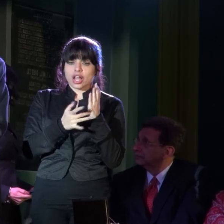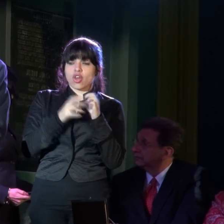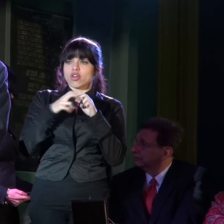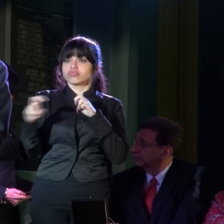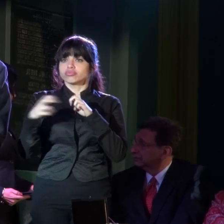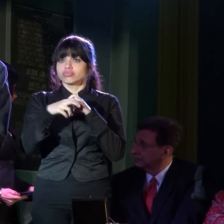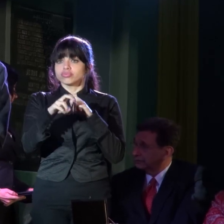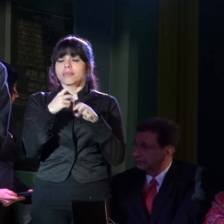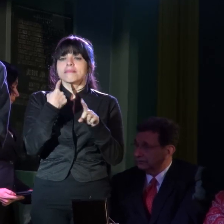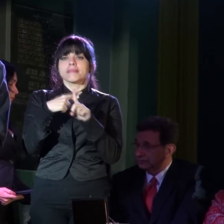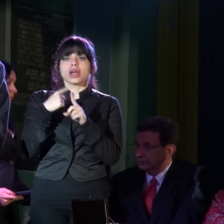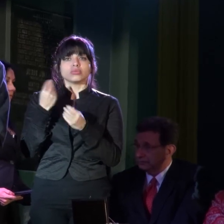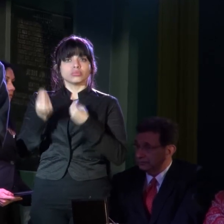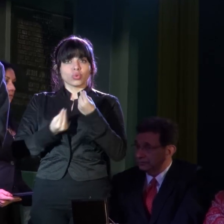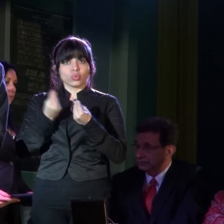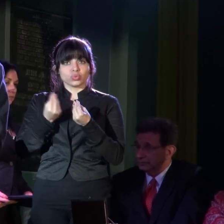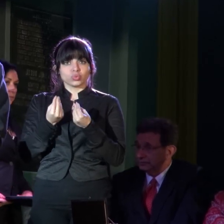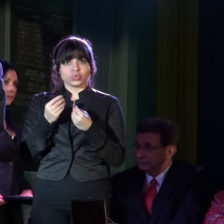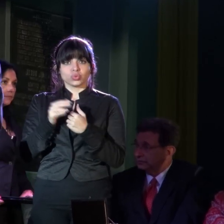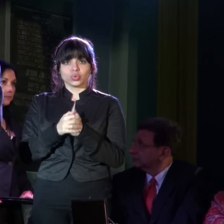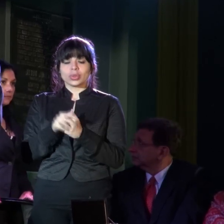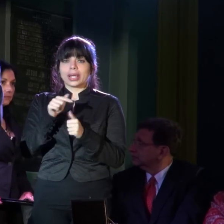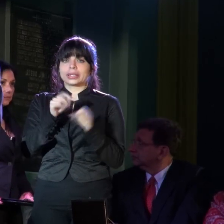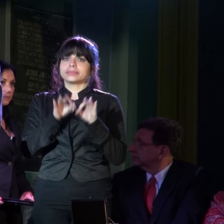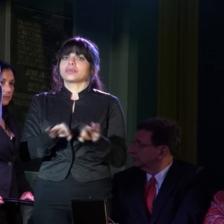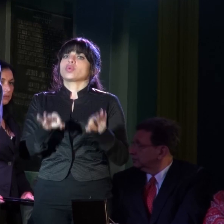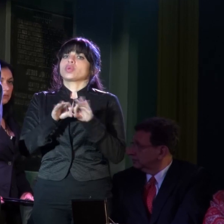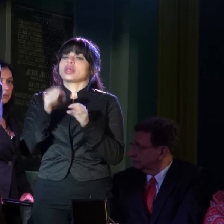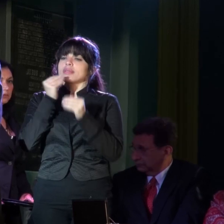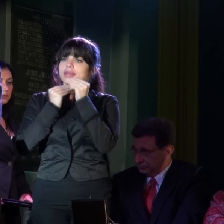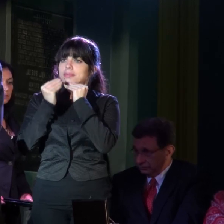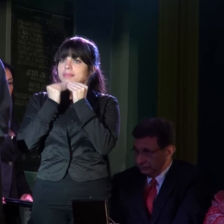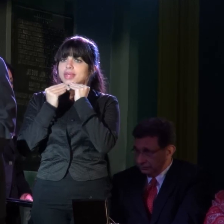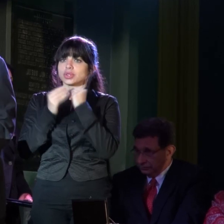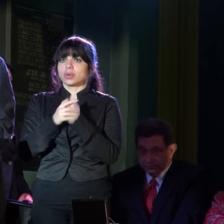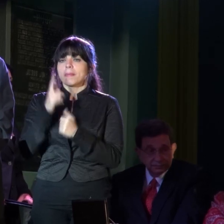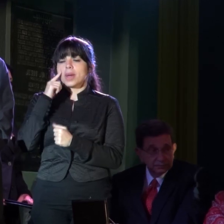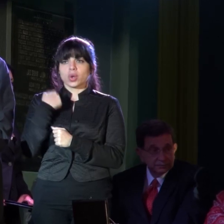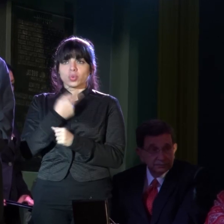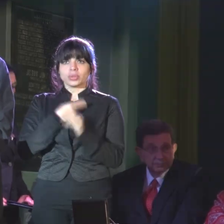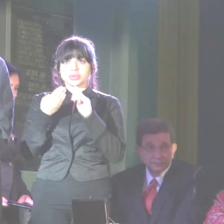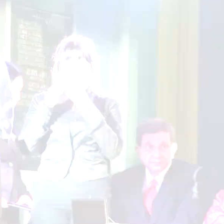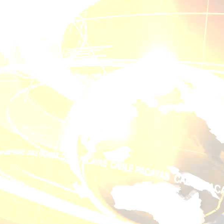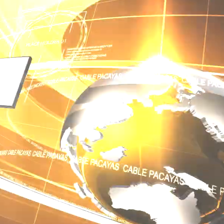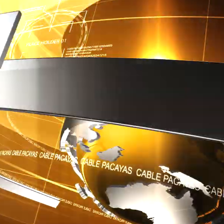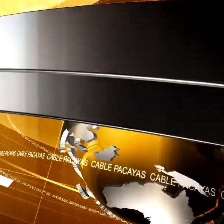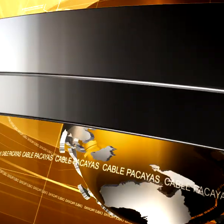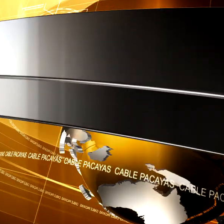y la producción de este importante alimento para nuestra población.